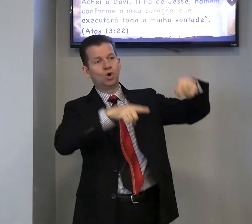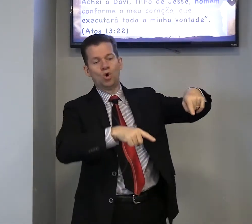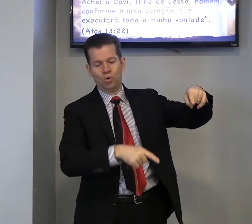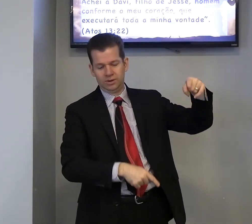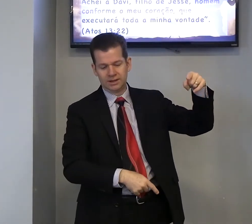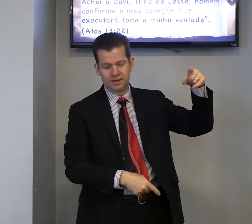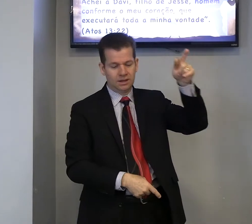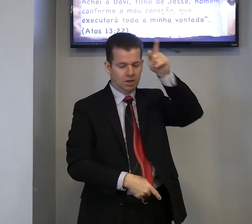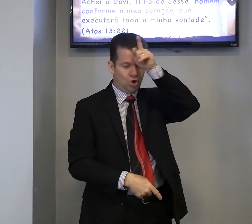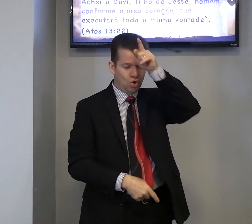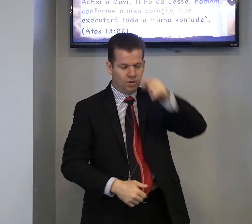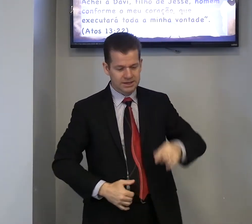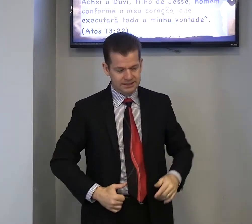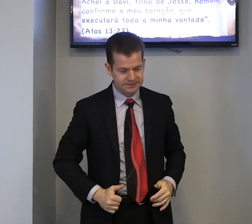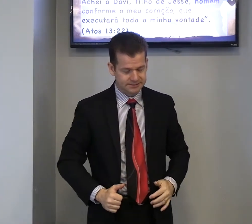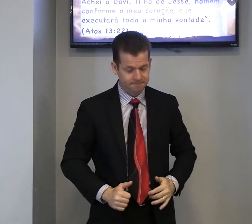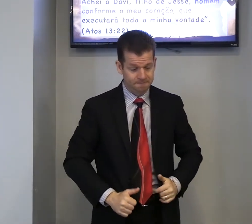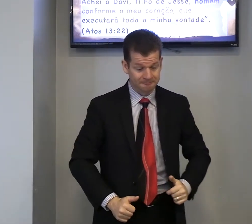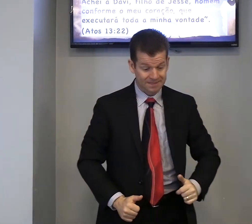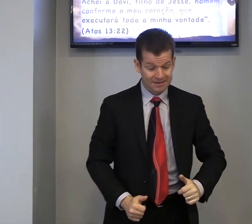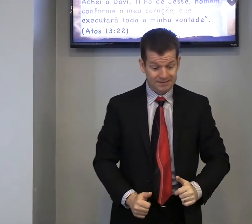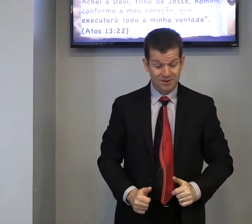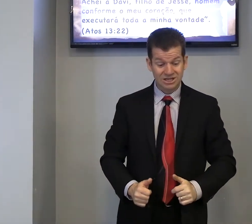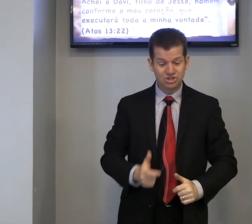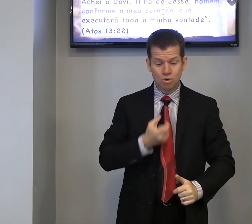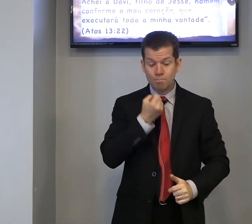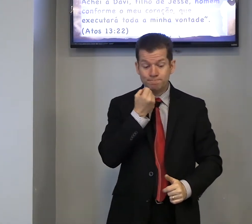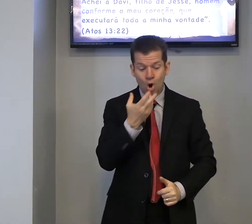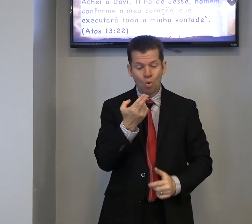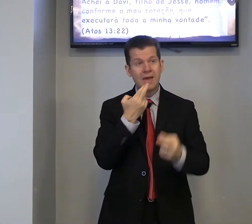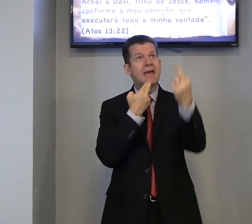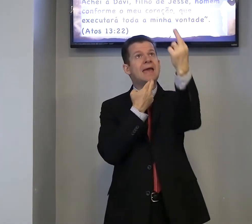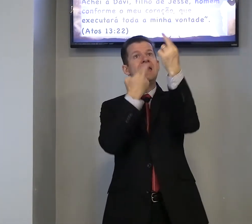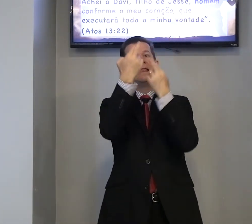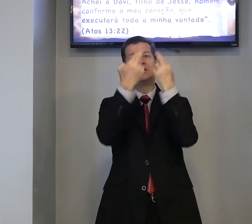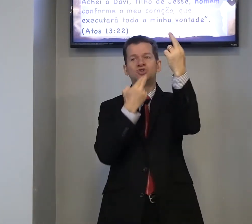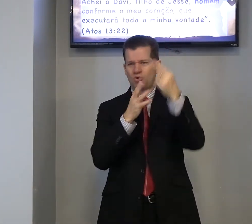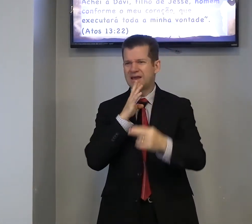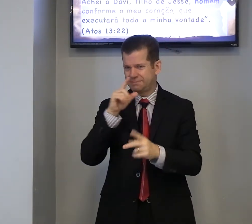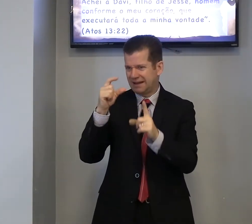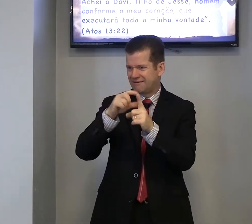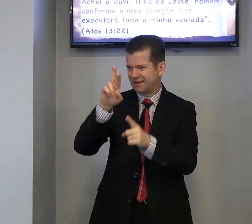ir contra, Golias, então, ele tinha um bom, relacionamento, como é que falava?